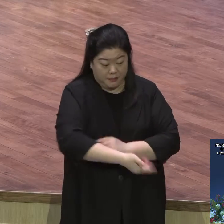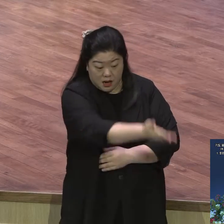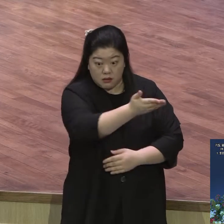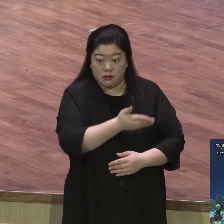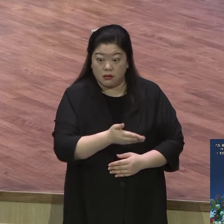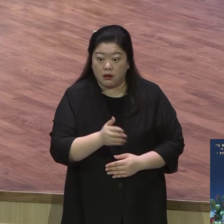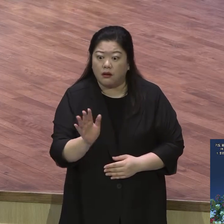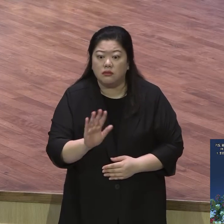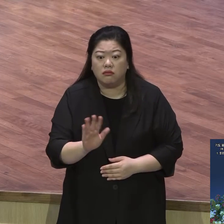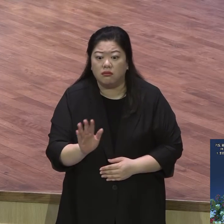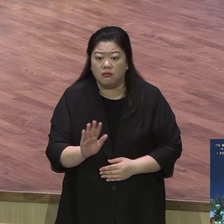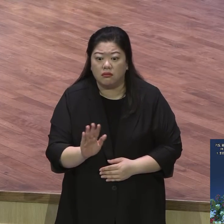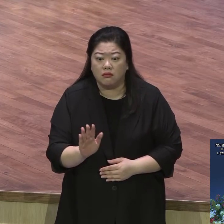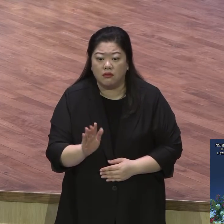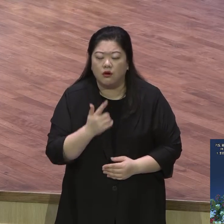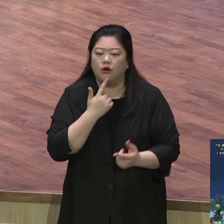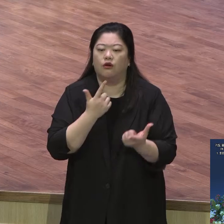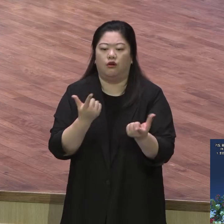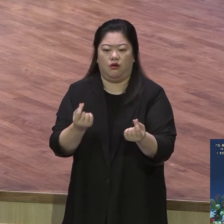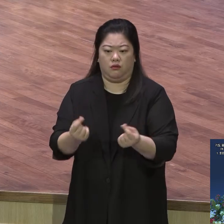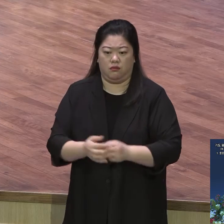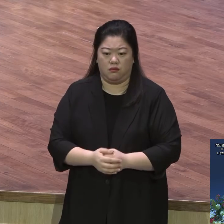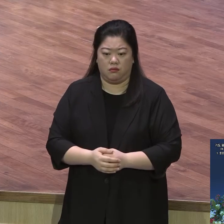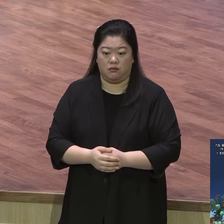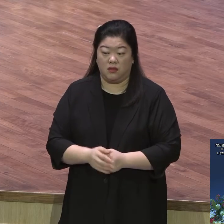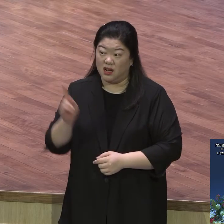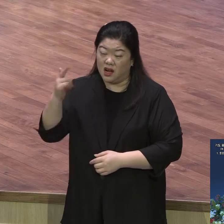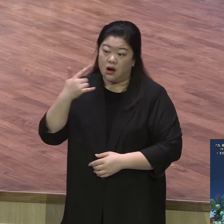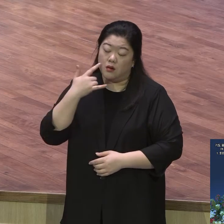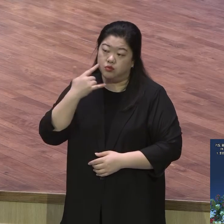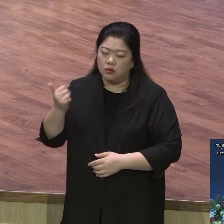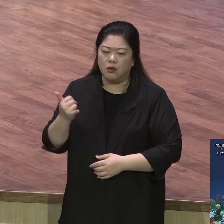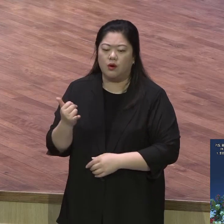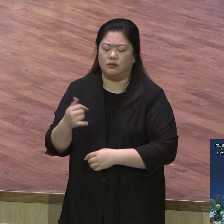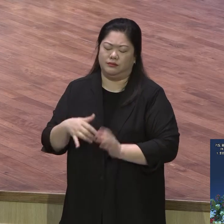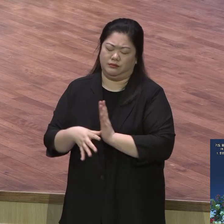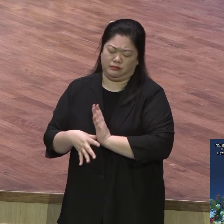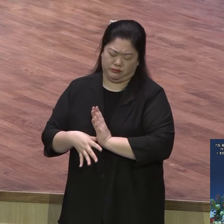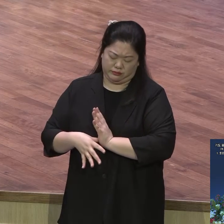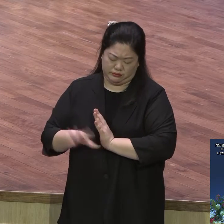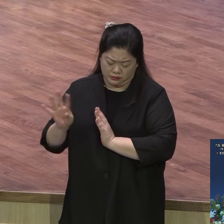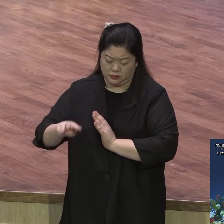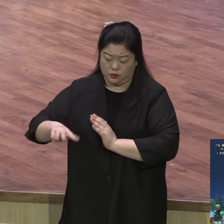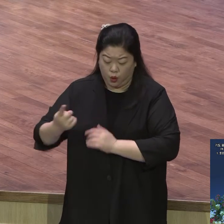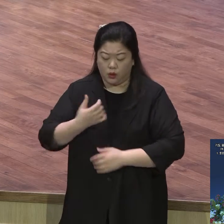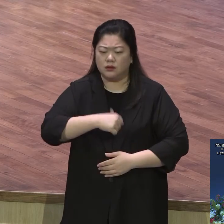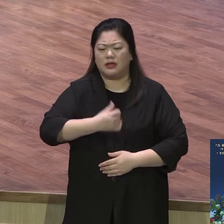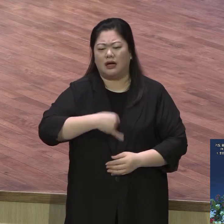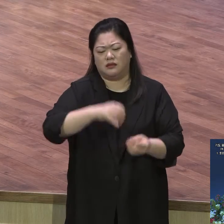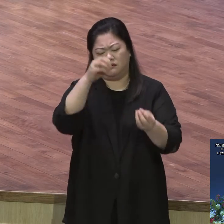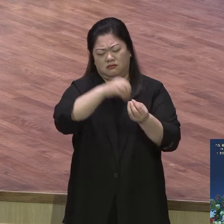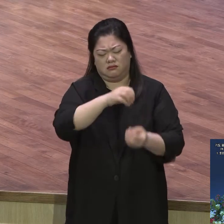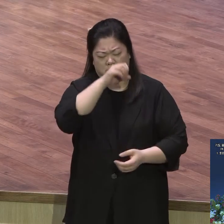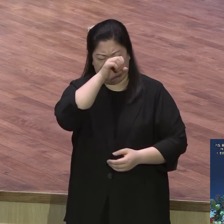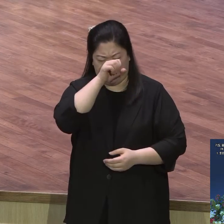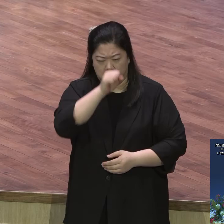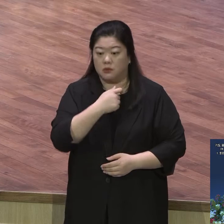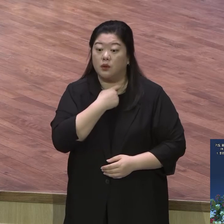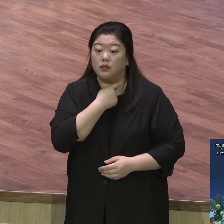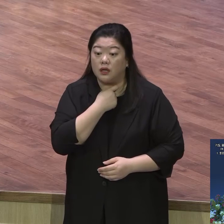아는데 하늘에 있는 아버지께서 좋은 거 안 주겠냐 얼마나 답답한 이 말까지 했겠어요 예수님